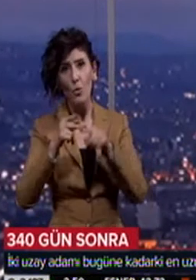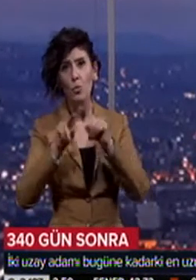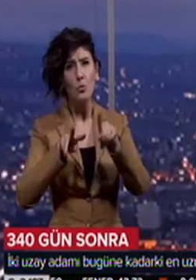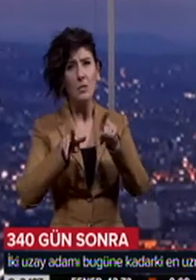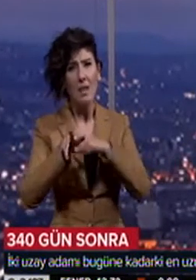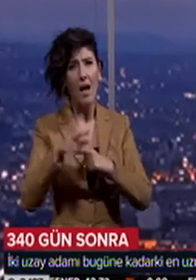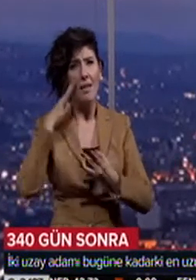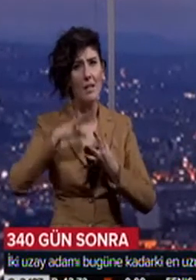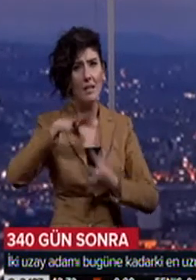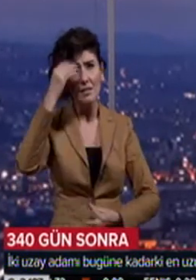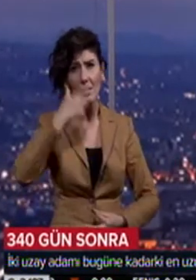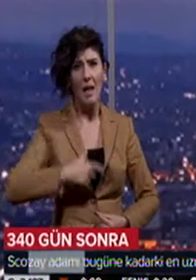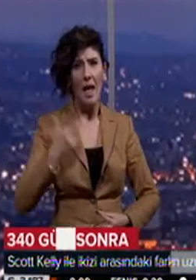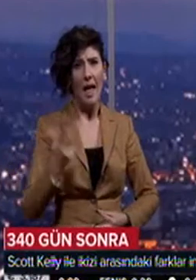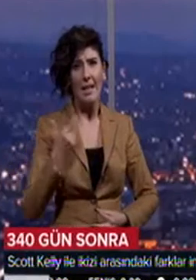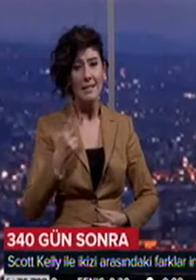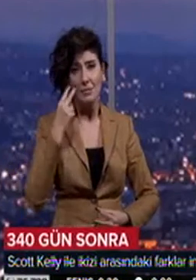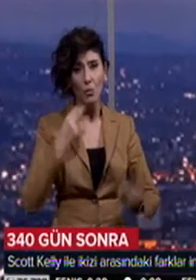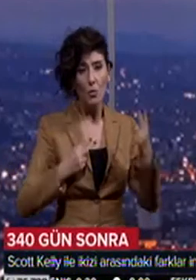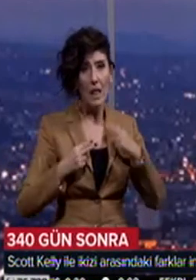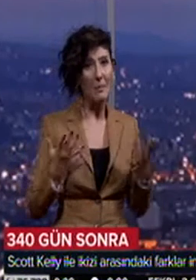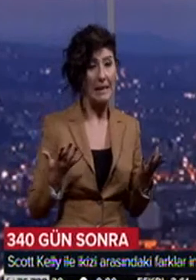vücudu üzerindeki etkilerinin de gözlenmesine olanak sağladı.